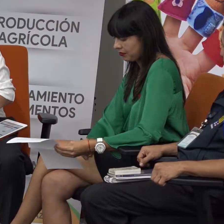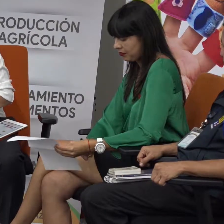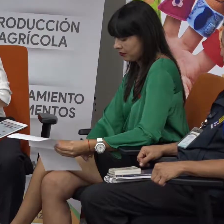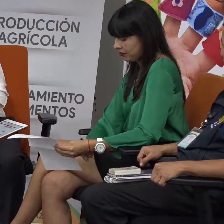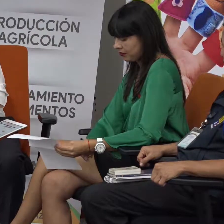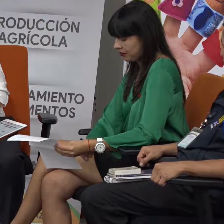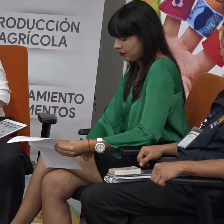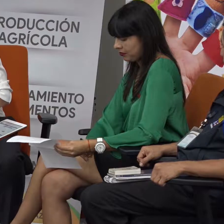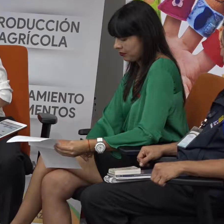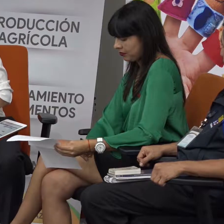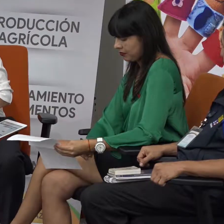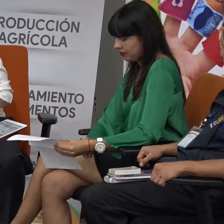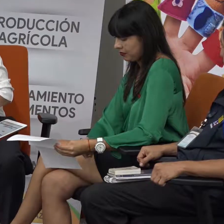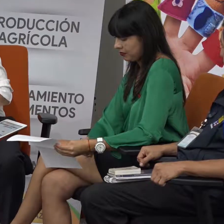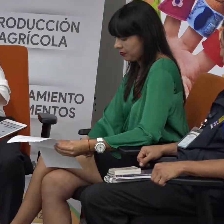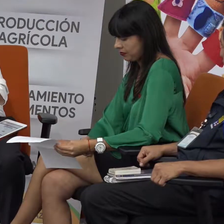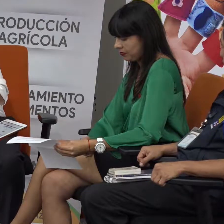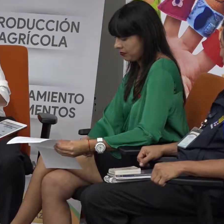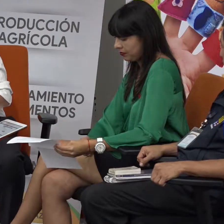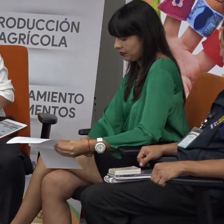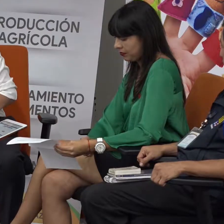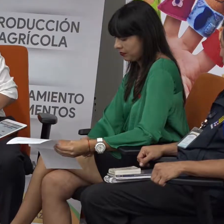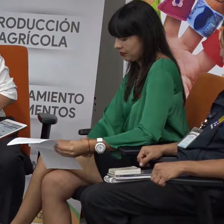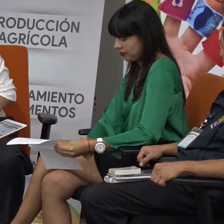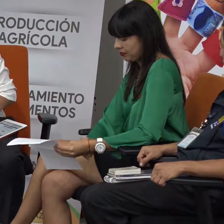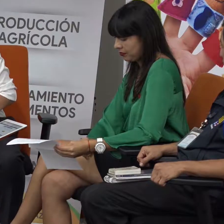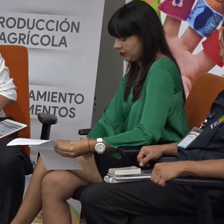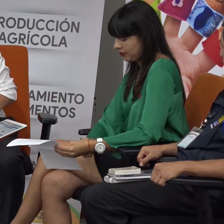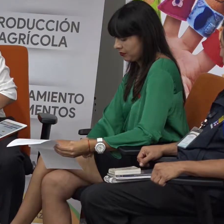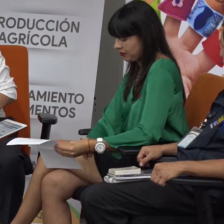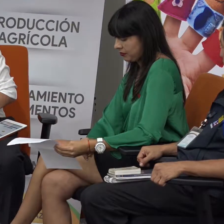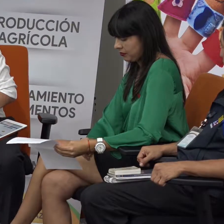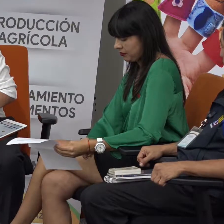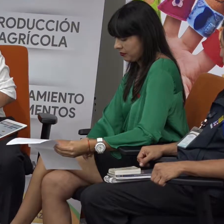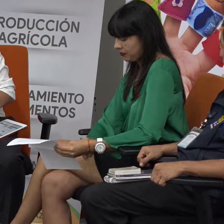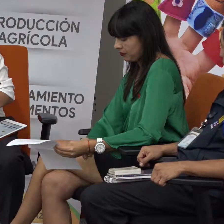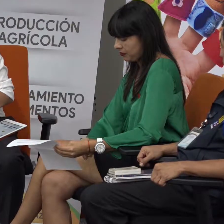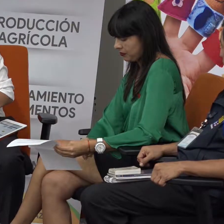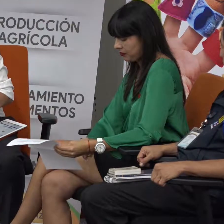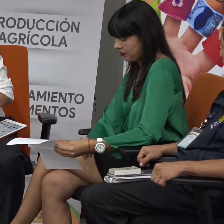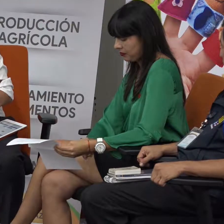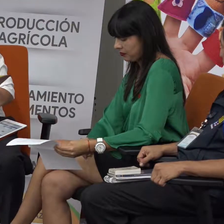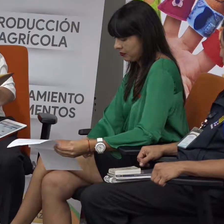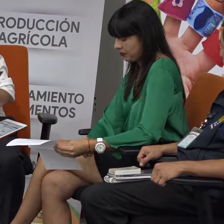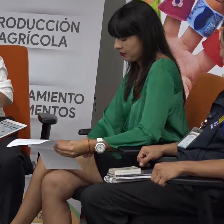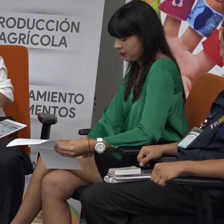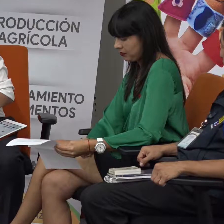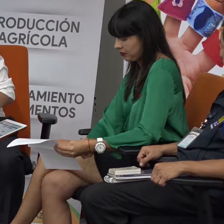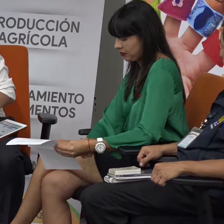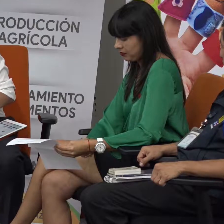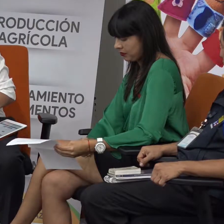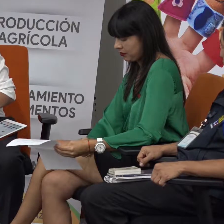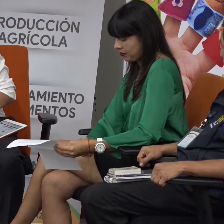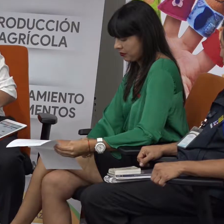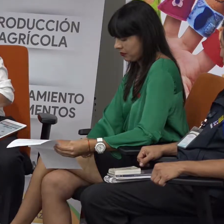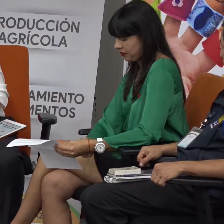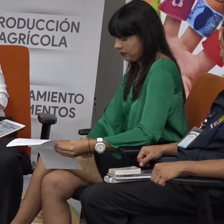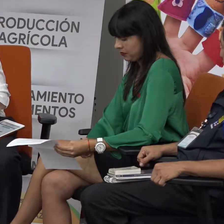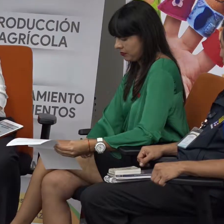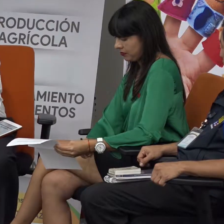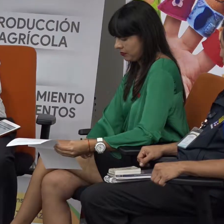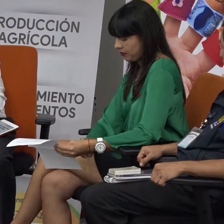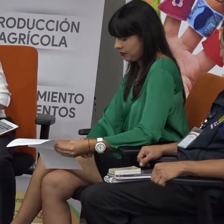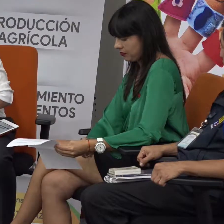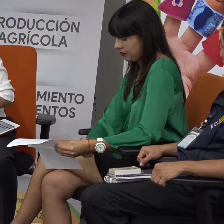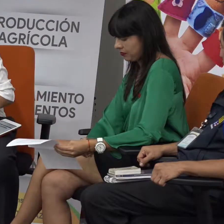el instituto y los jóvenes que estudian tienen que ir a la par van